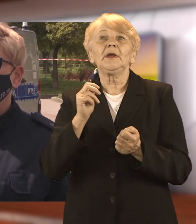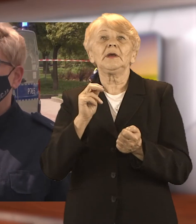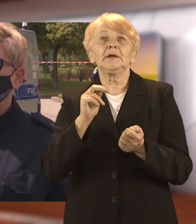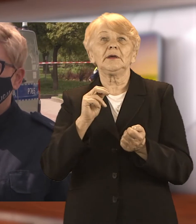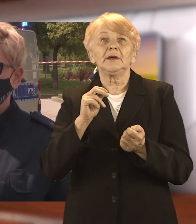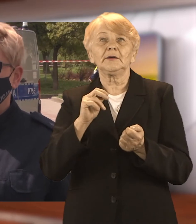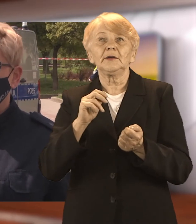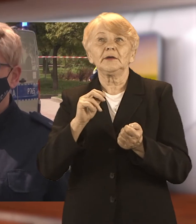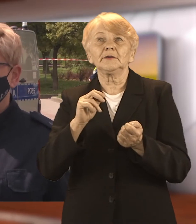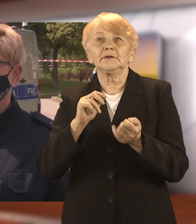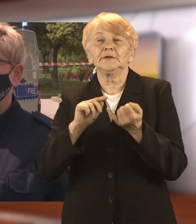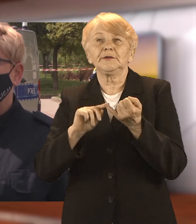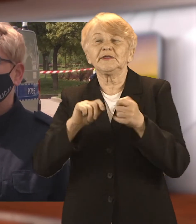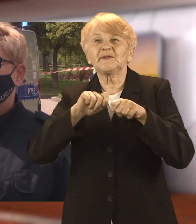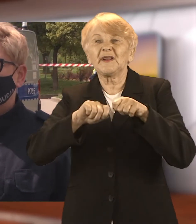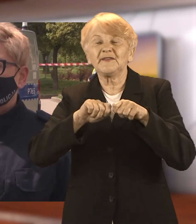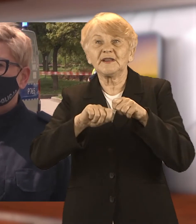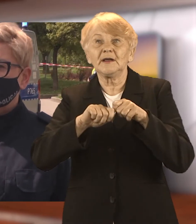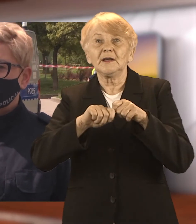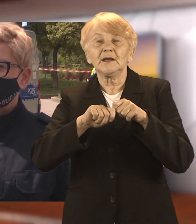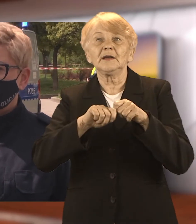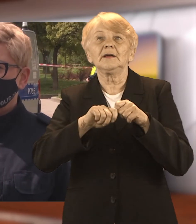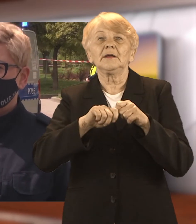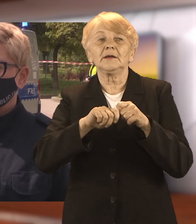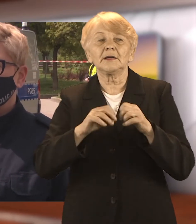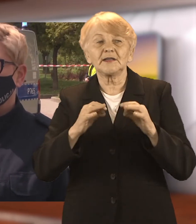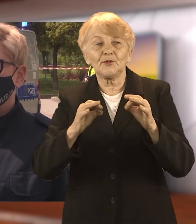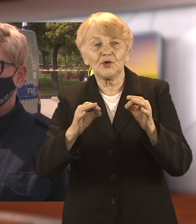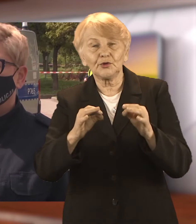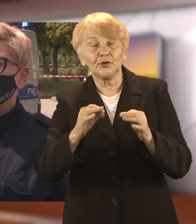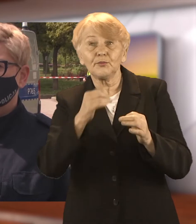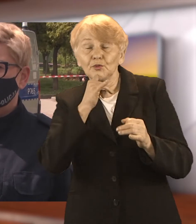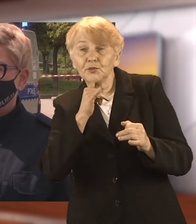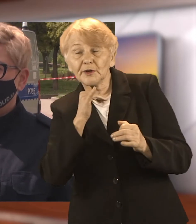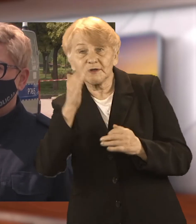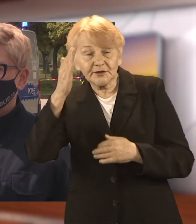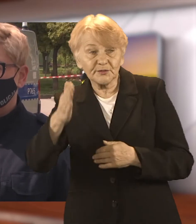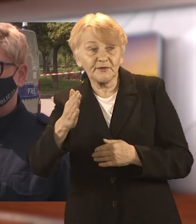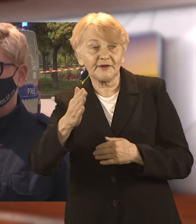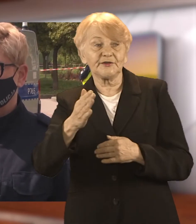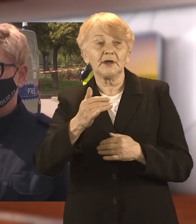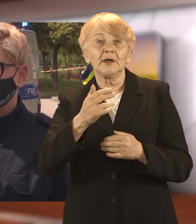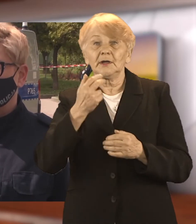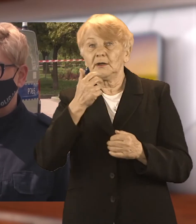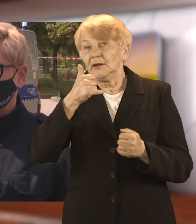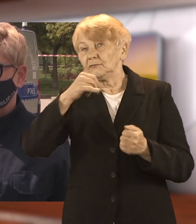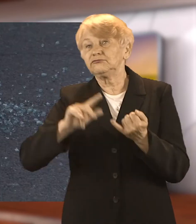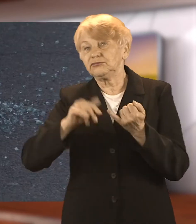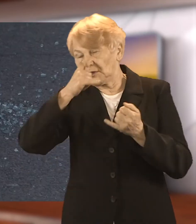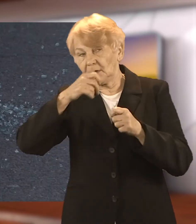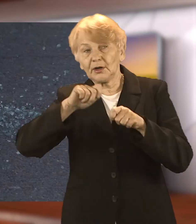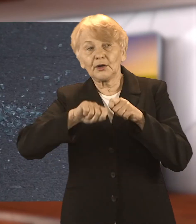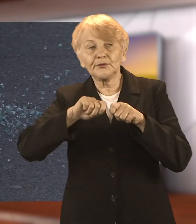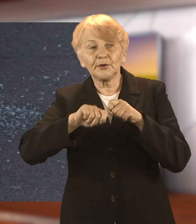na miejsce, podjęli czynności wobec tego mężczyzny, bo go oczywiście tutaj znaleźli, znaleźli również jego samochód, ale mężczyzna wyjął broń i strzelił w kierunku policjanta.